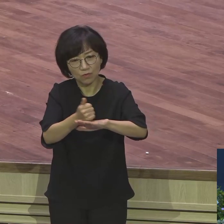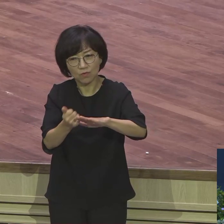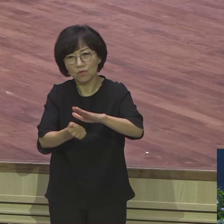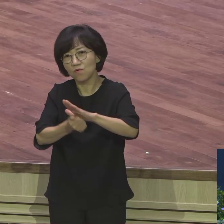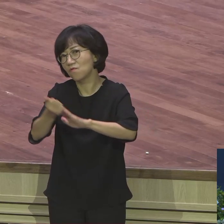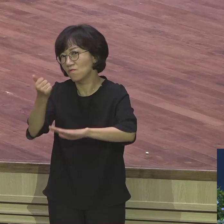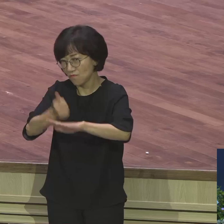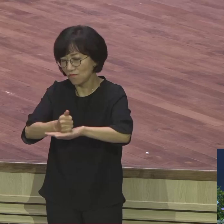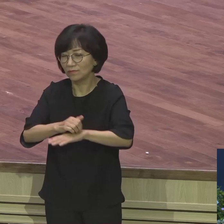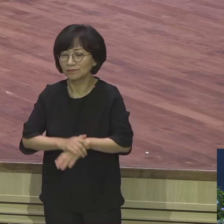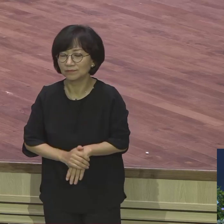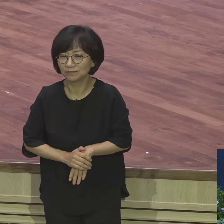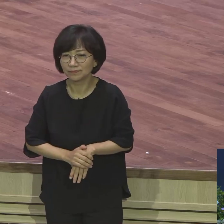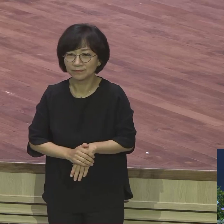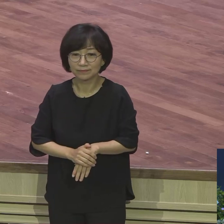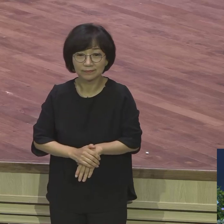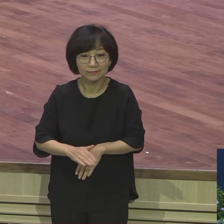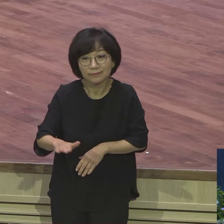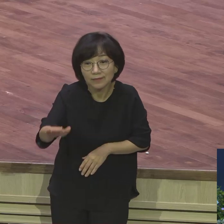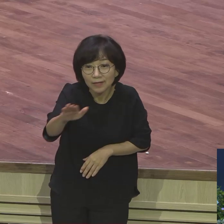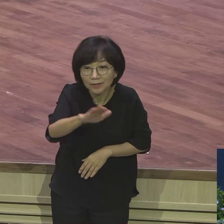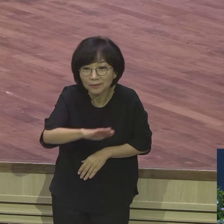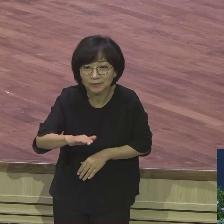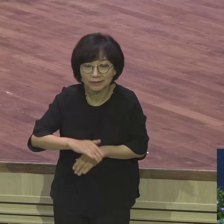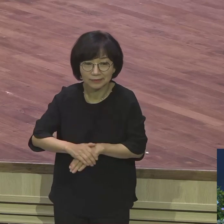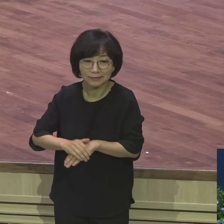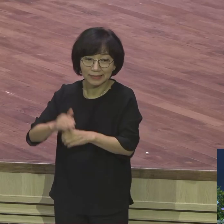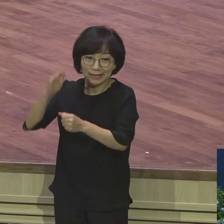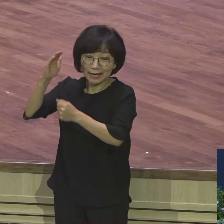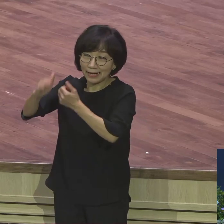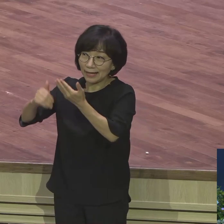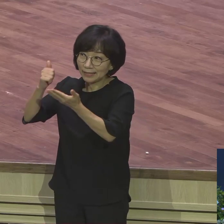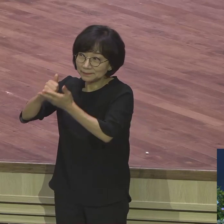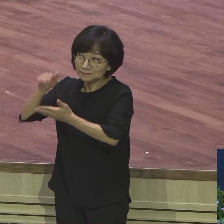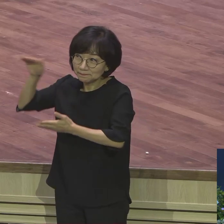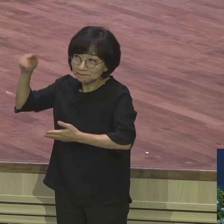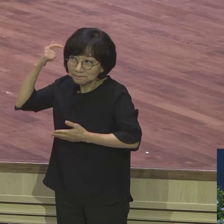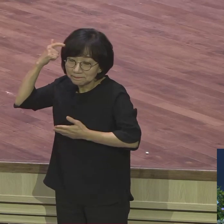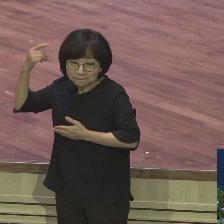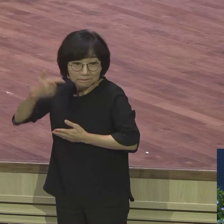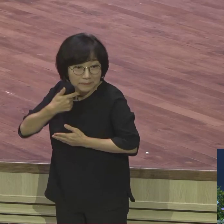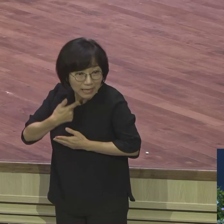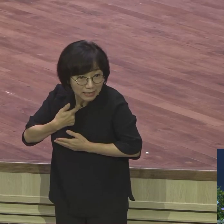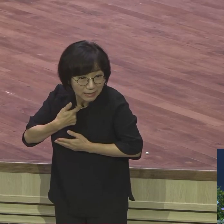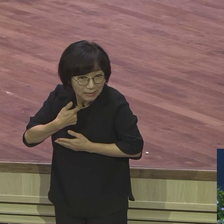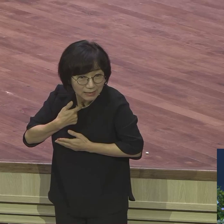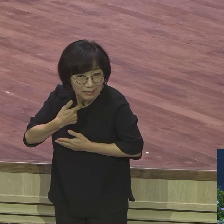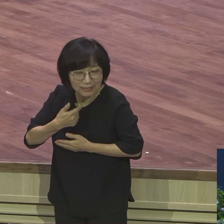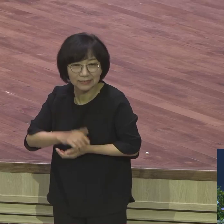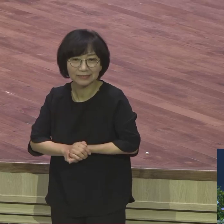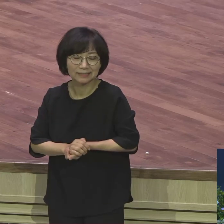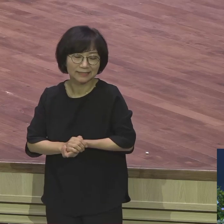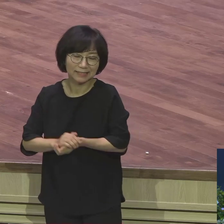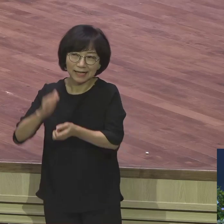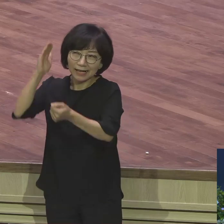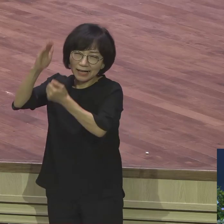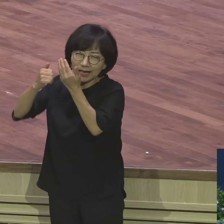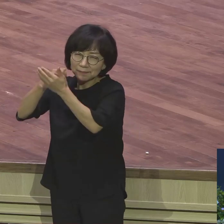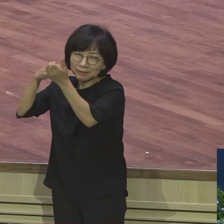하나님께 물어봤어요 기도했습니다 기도를 했습니까 하나님이 물어봤냐고요 하나님 뜻을 잡았냐고요 내